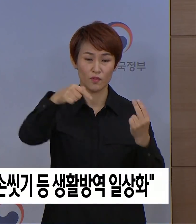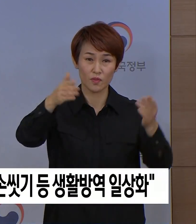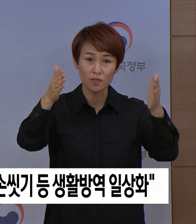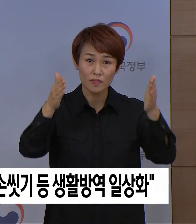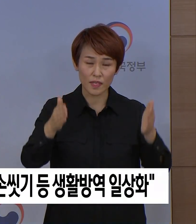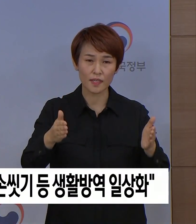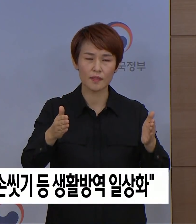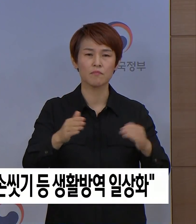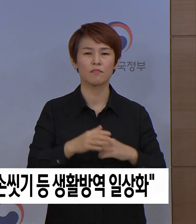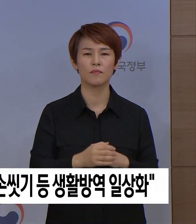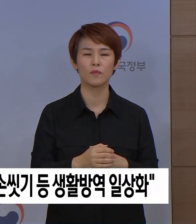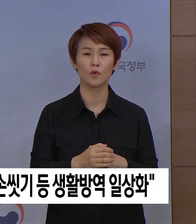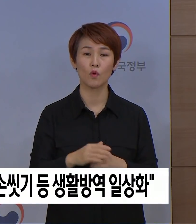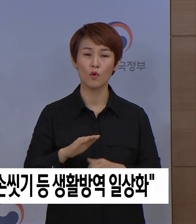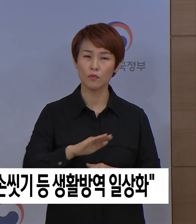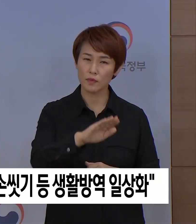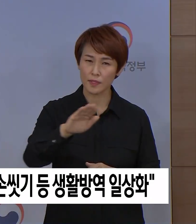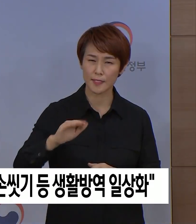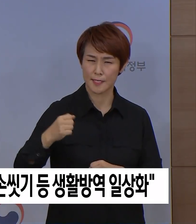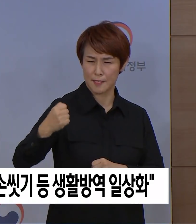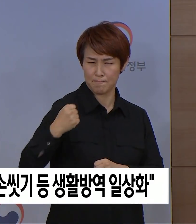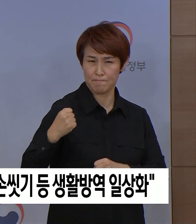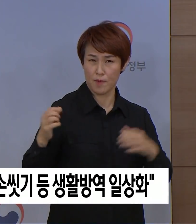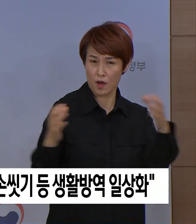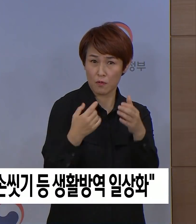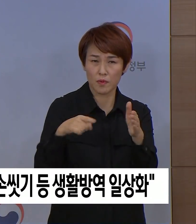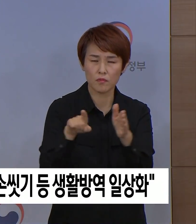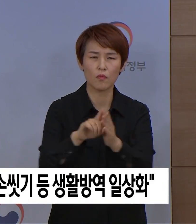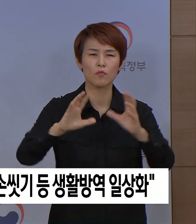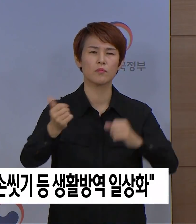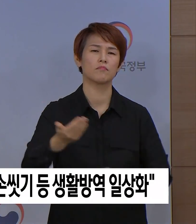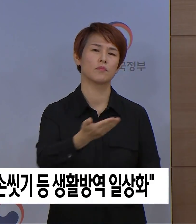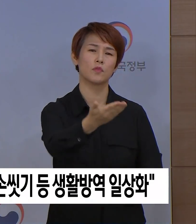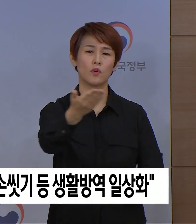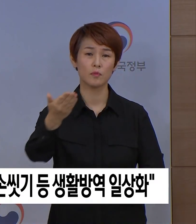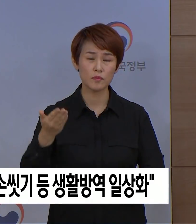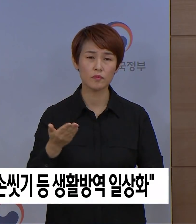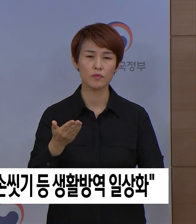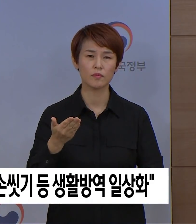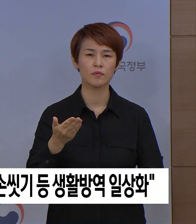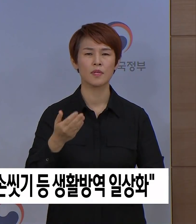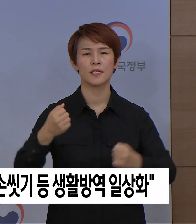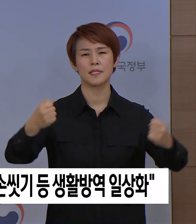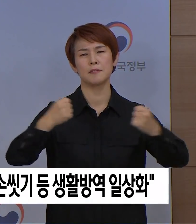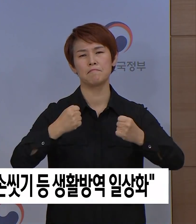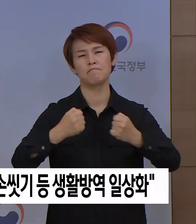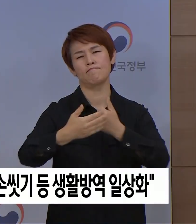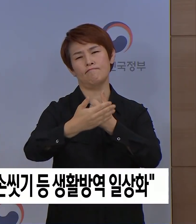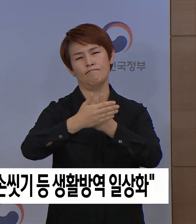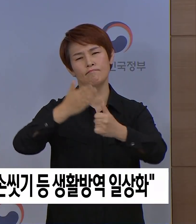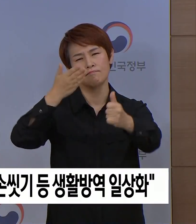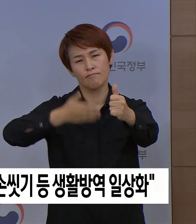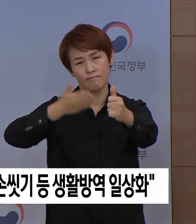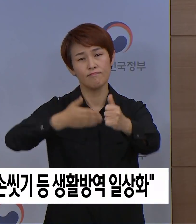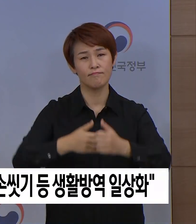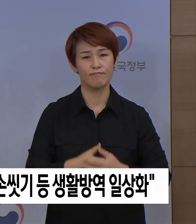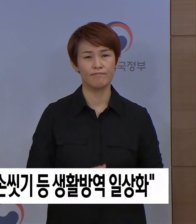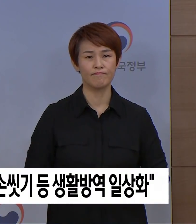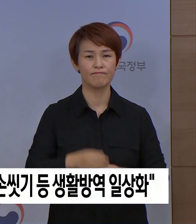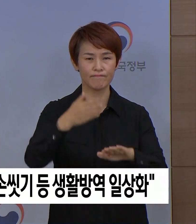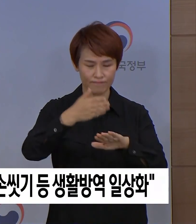쪽으로 확실히 끌어와 승기를 잡기 위해서 국민 여러분께서 좀 더 힘을 모아주시기를 간곡히 부탁드립니다.